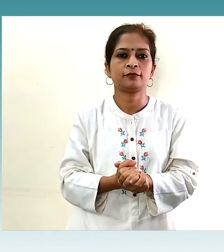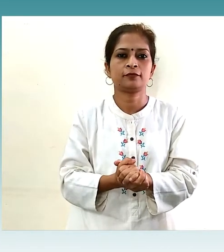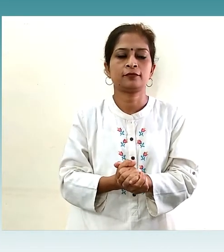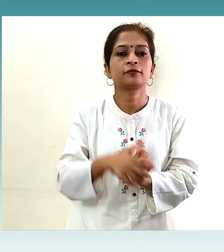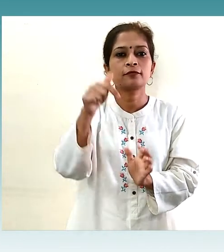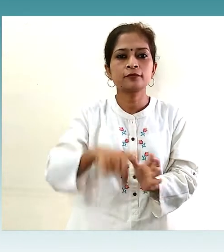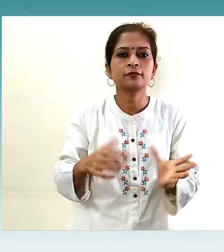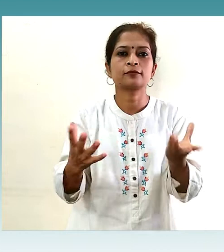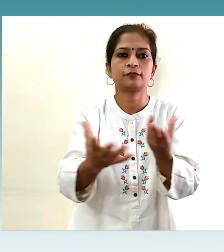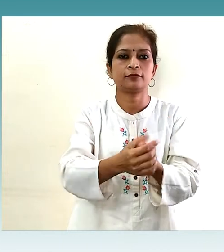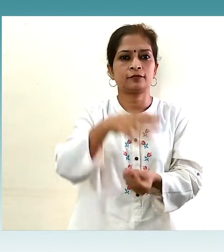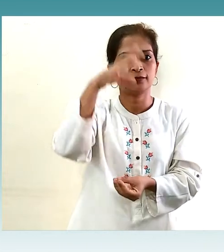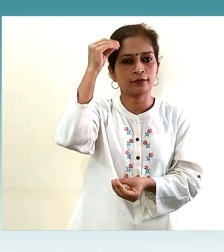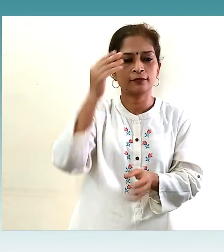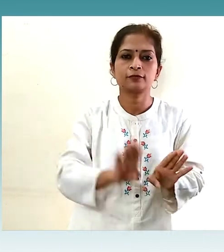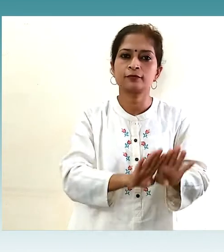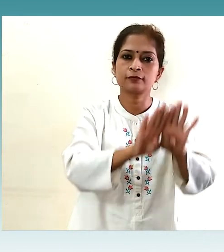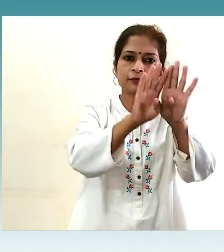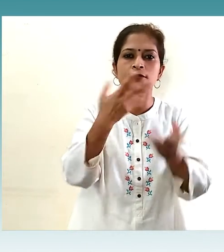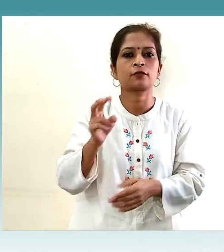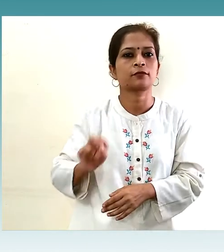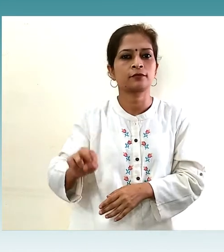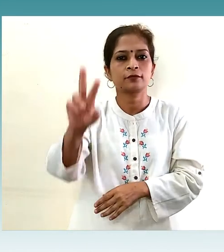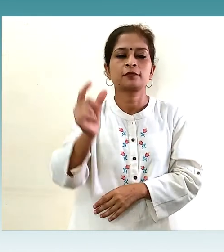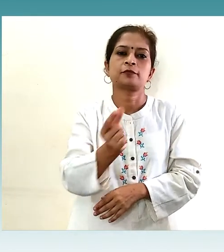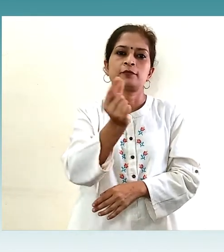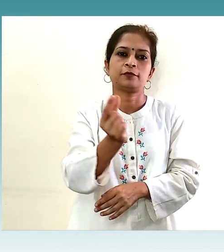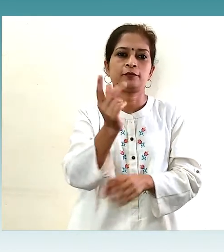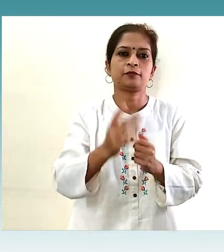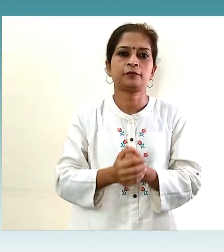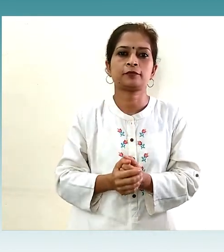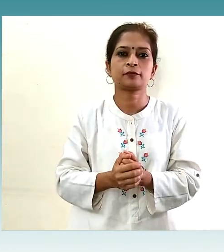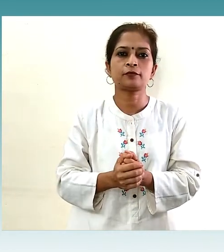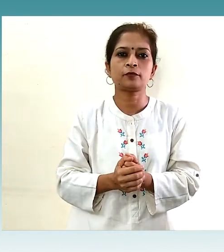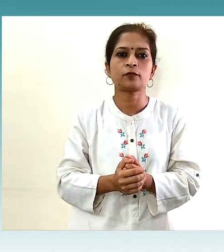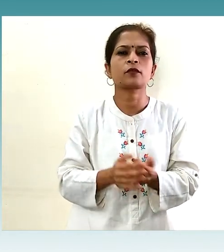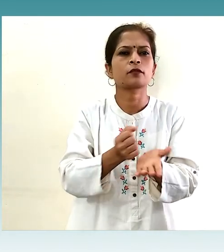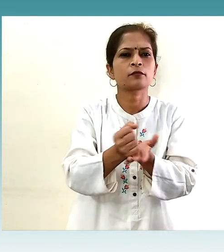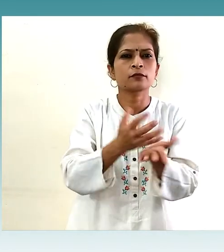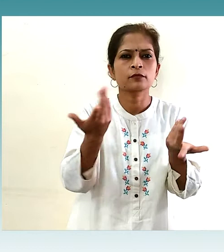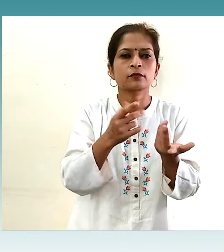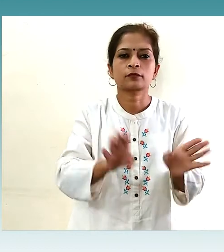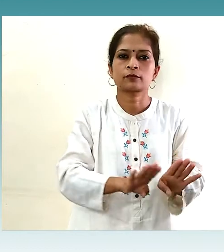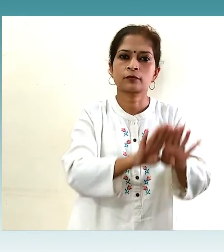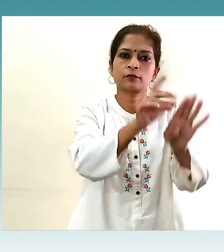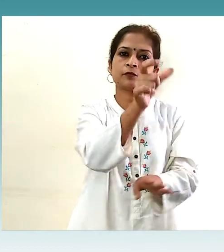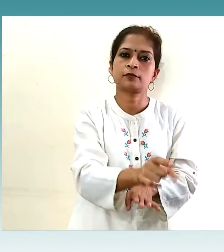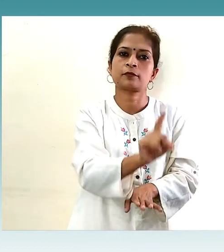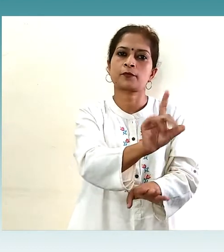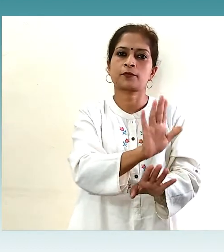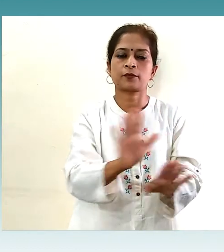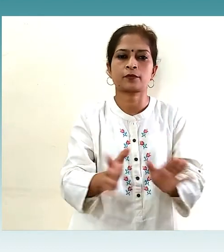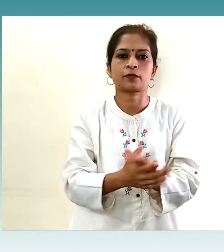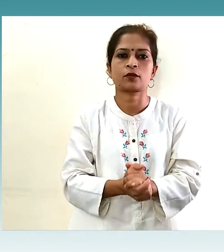आज हम सीखेंगे लिफ्ट या सीड़ियों का इस्तिमाल करना कोशिश करें कि लिफ्ट में अकेले जाएं